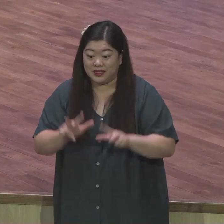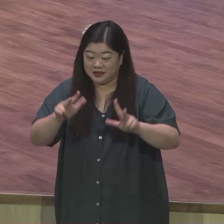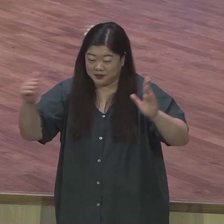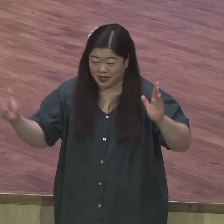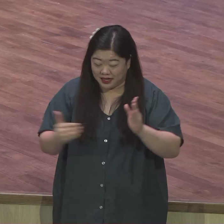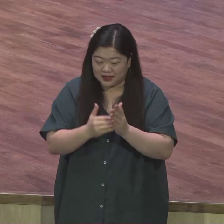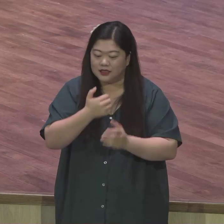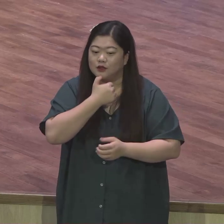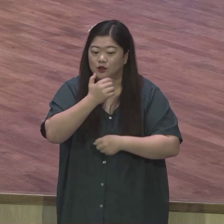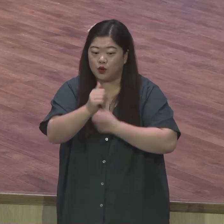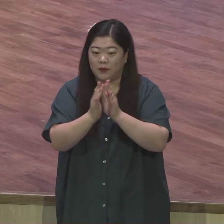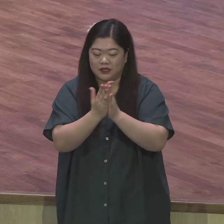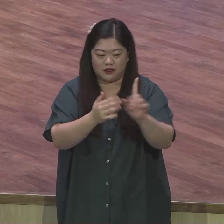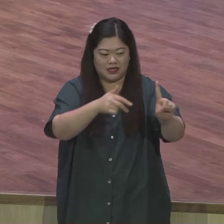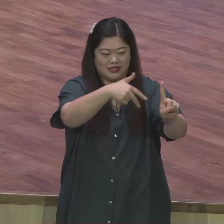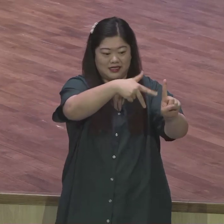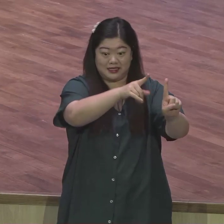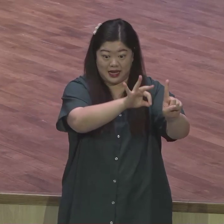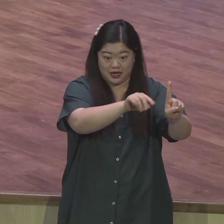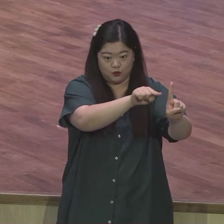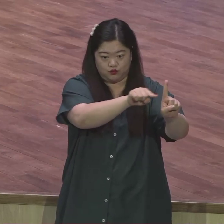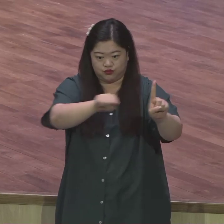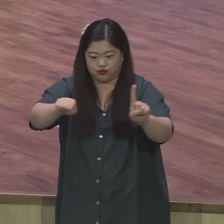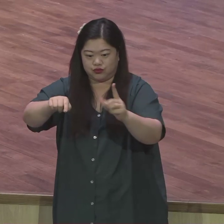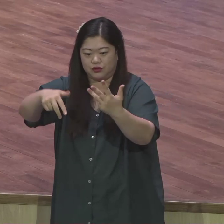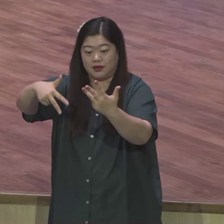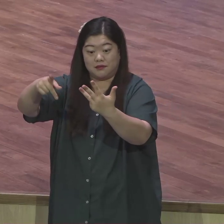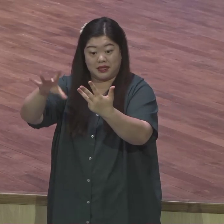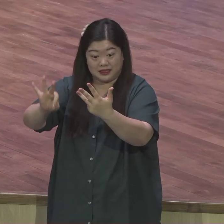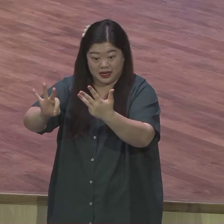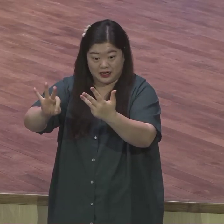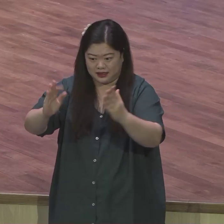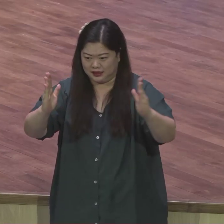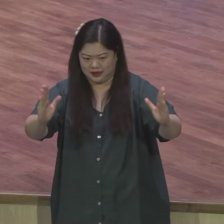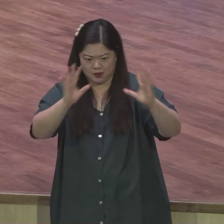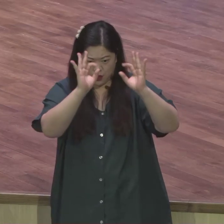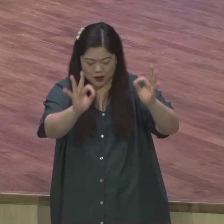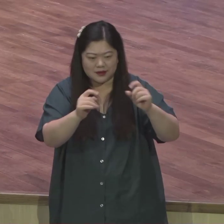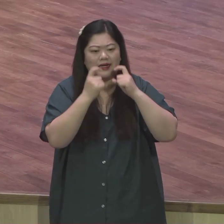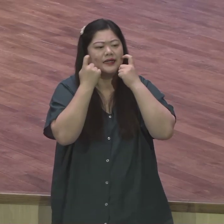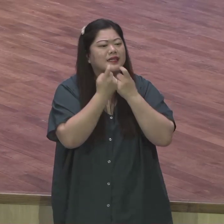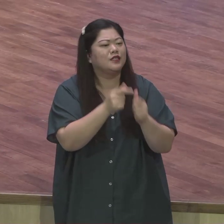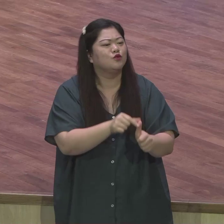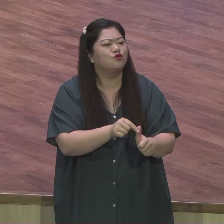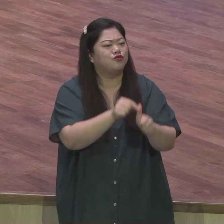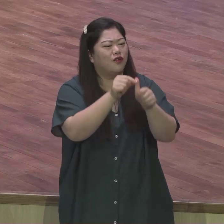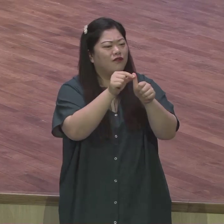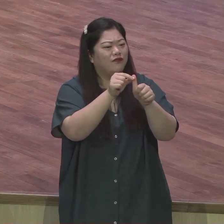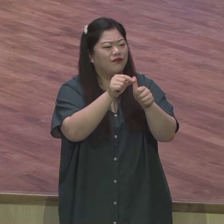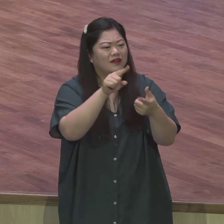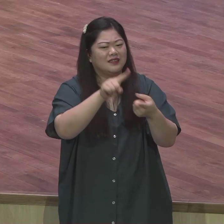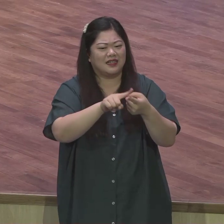로마서 1장부터 8장까지는 개인 구원에 대한 깊은 진리를 그렇게